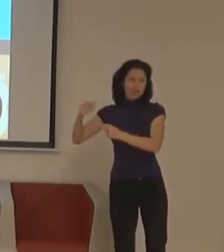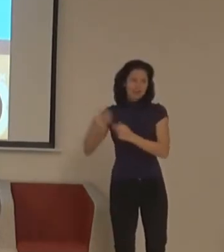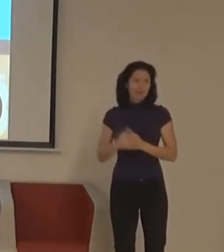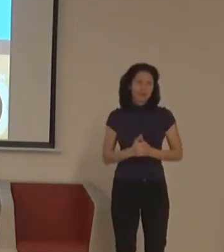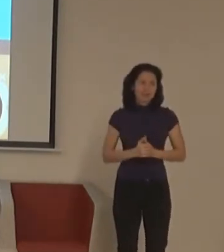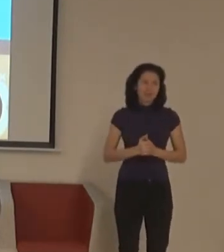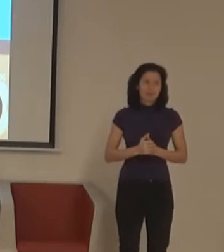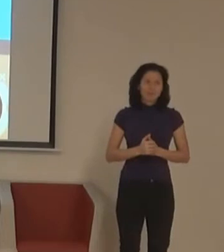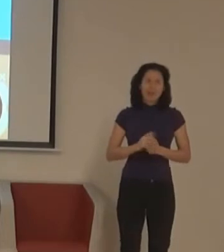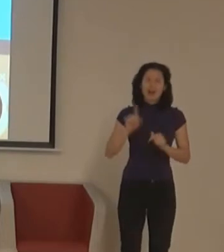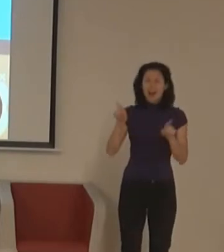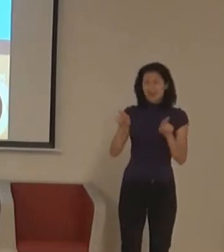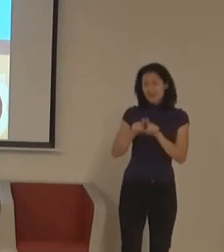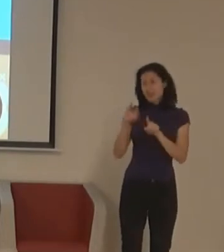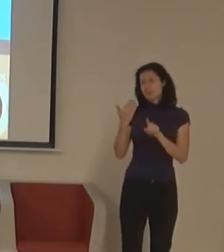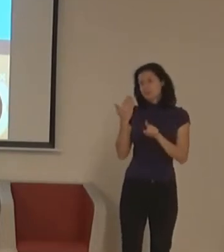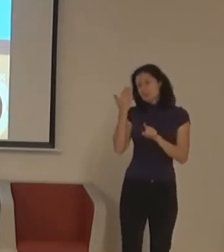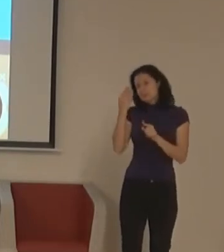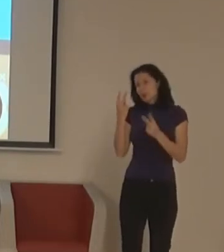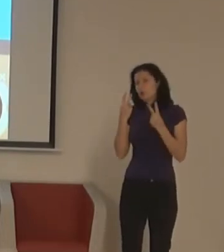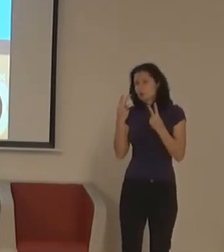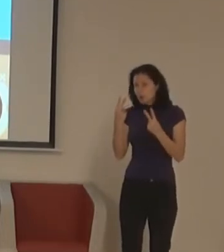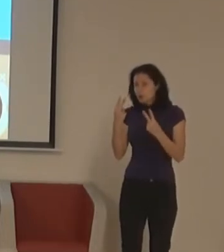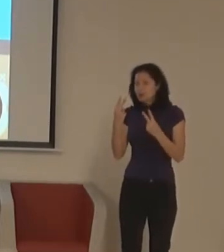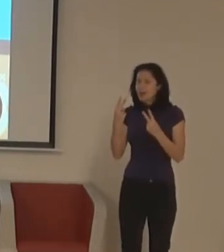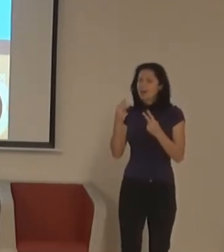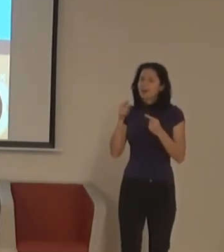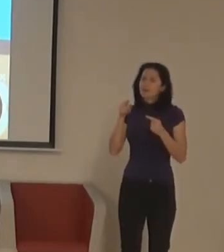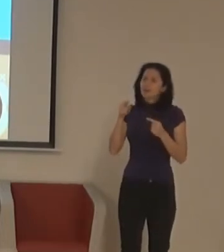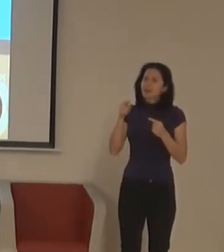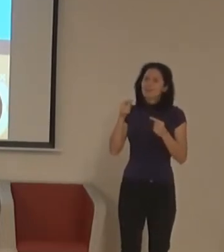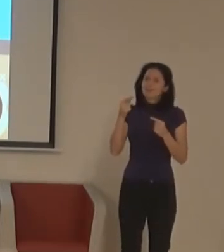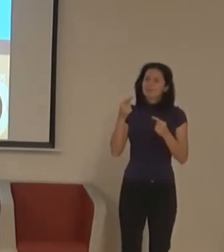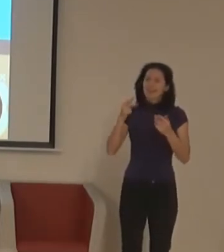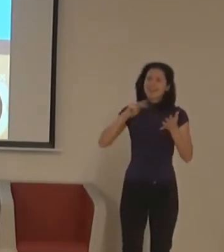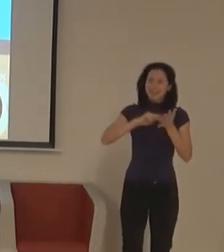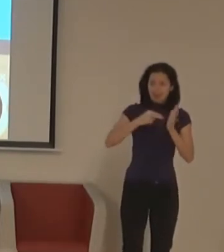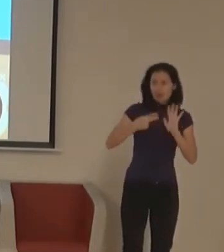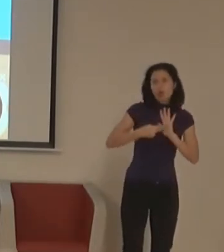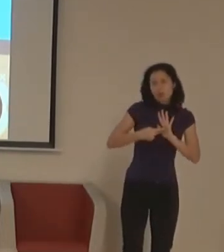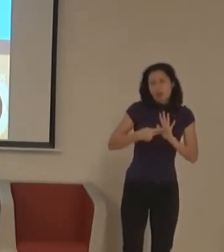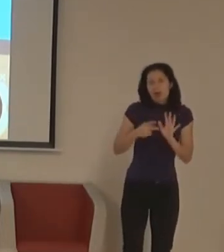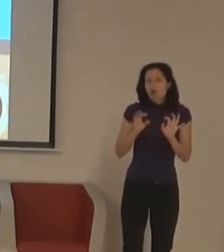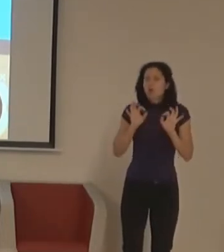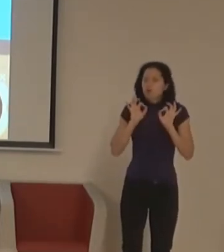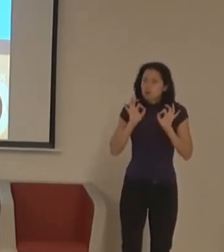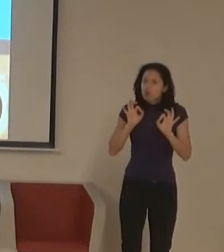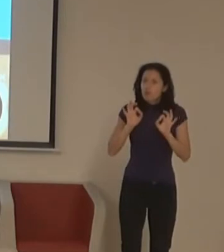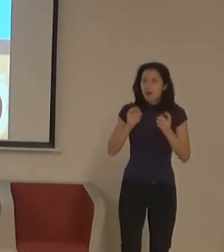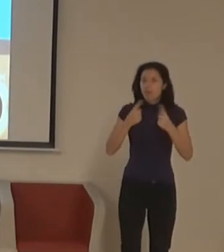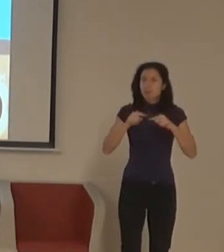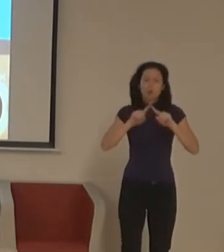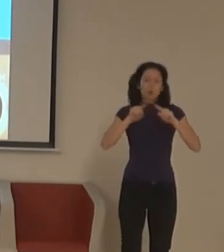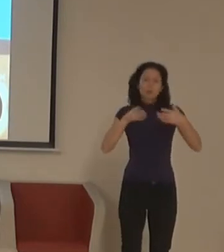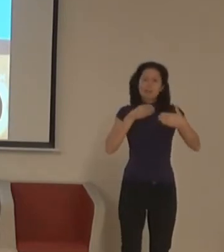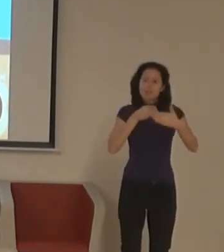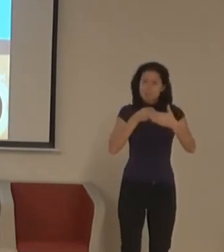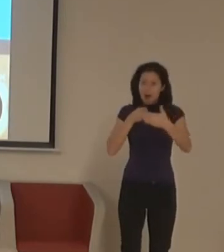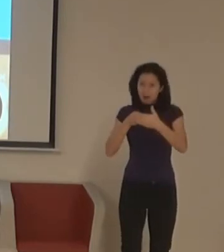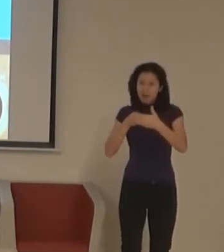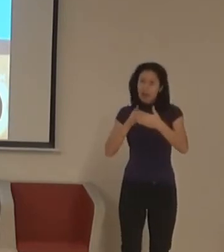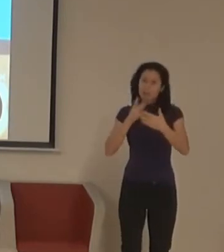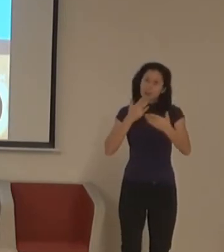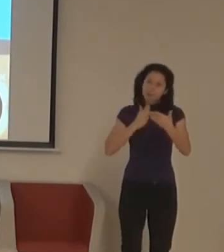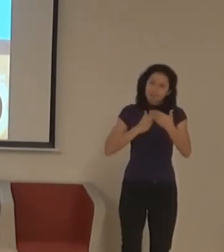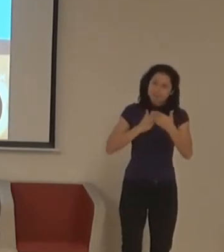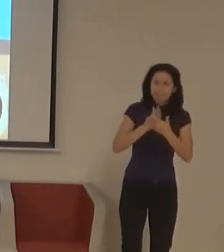Myslím, že je důležitý zmínit, že aplikace nikdy není řešení, technologie je naprosto skvělá pro překonávání hrozný hnožský bariér, ale často je taky vytváří,